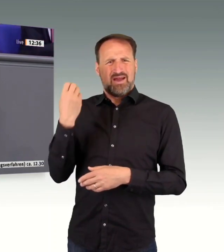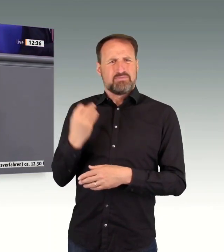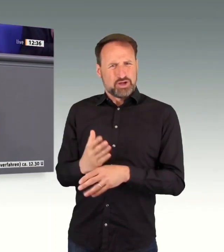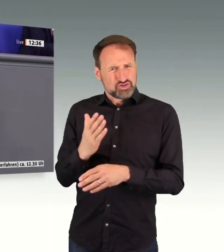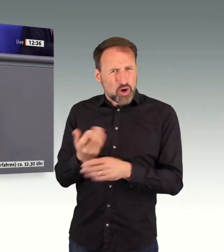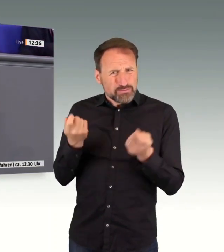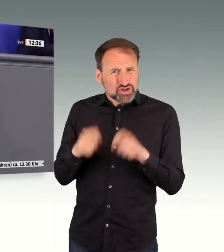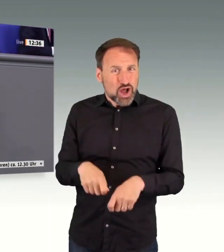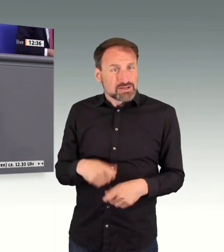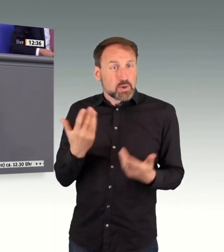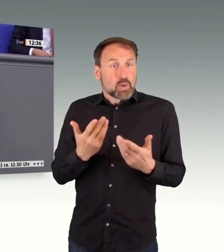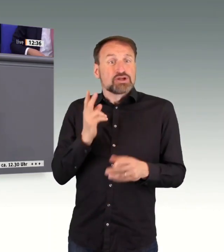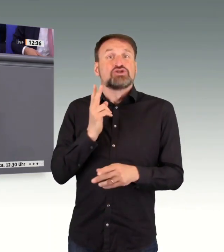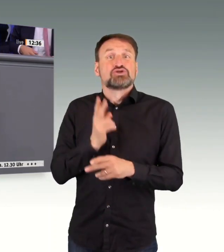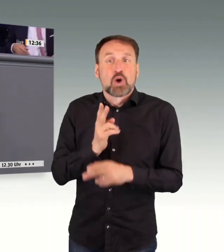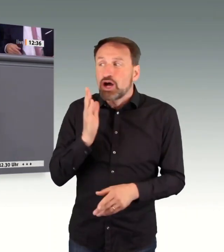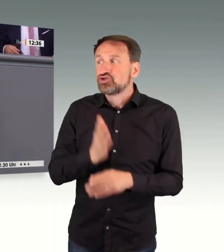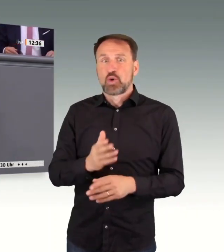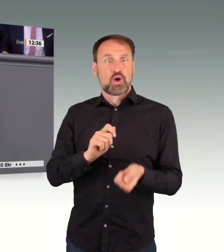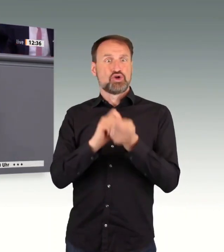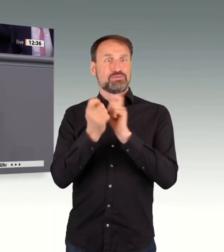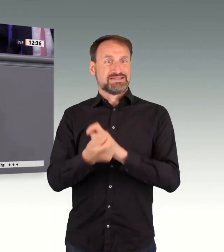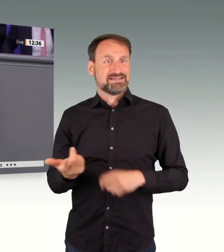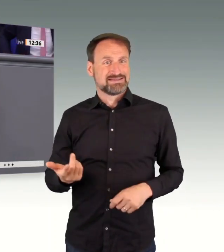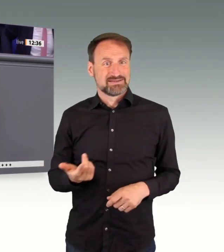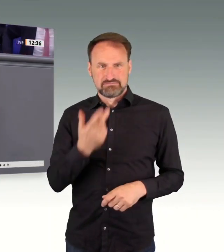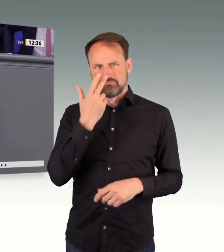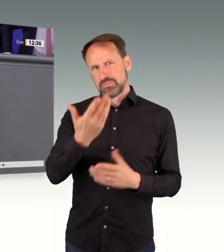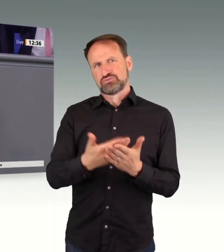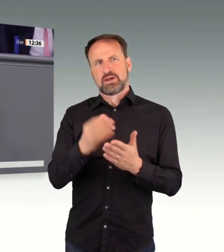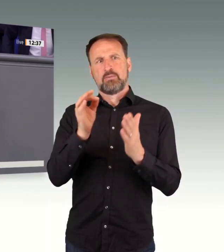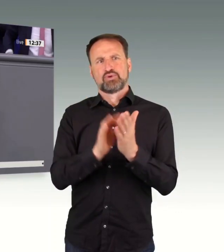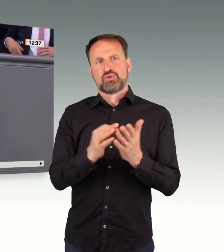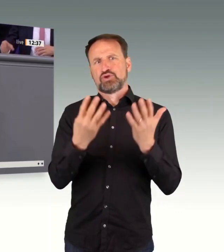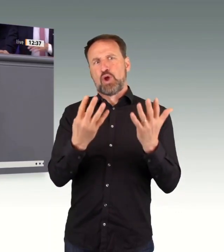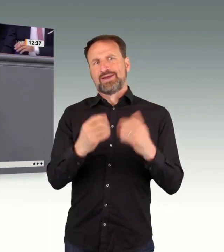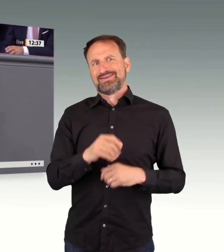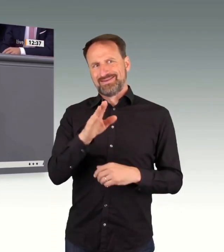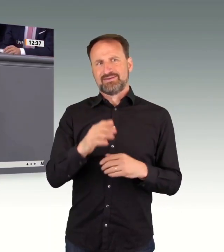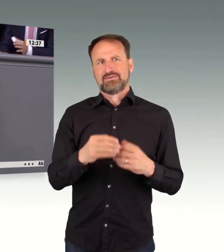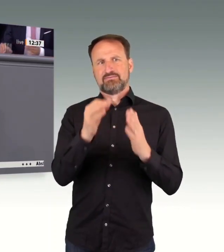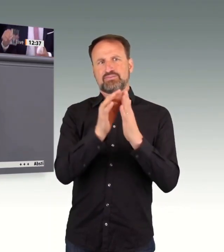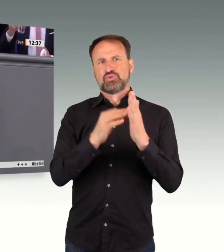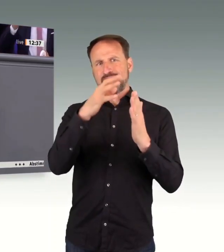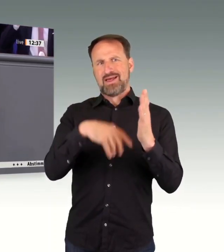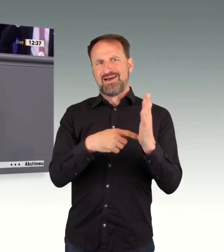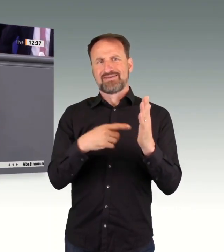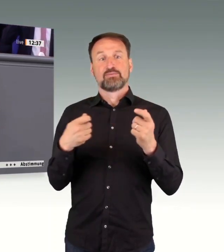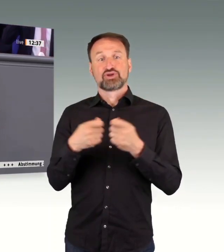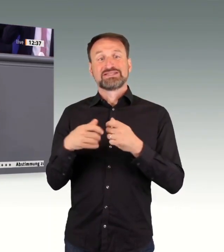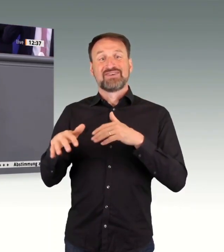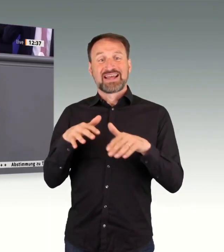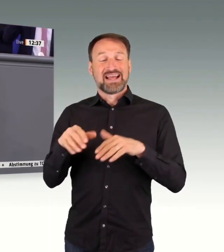überflüssig ist und ganz offensichtlich auf Ihre Versäumnisse der letzten 16 Jahre hinweist. Vielen Dank.